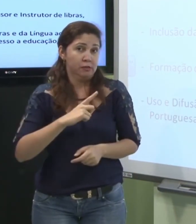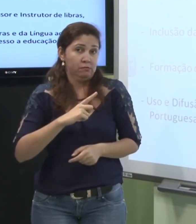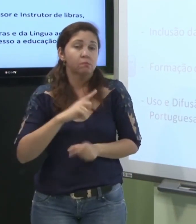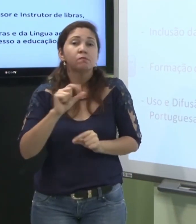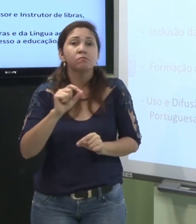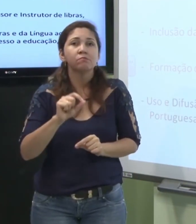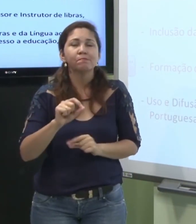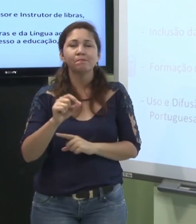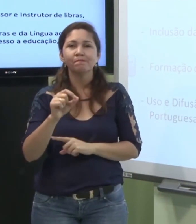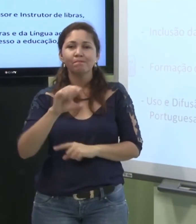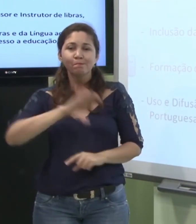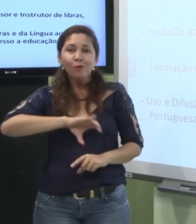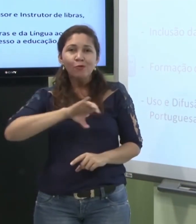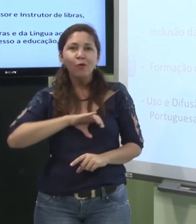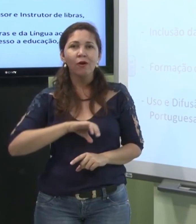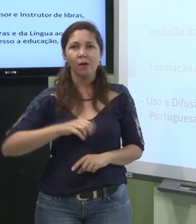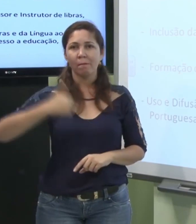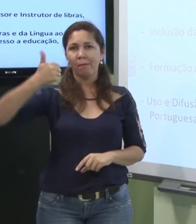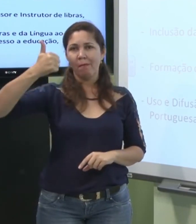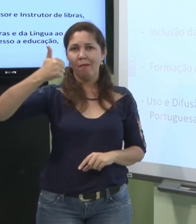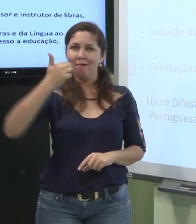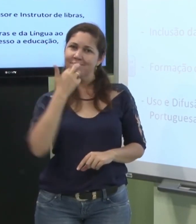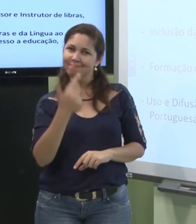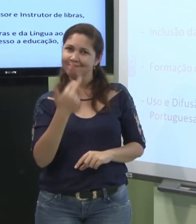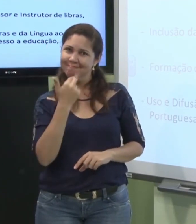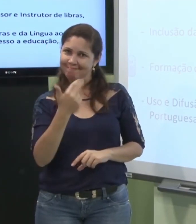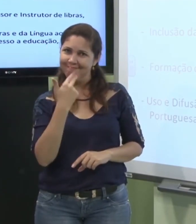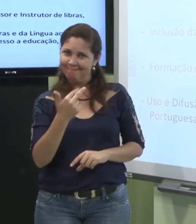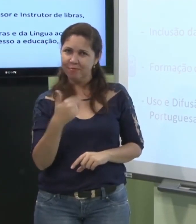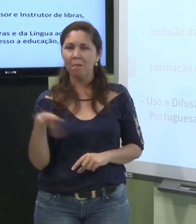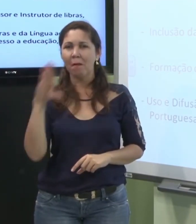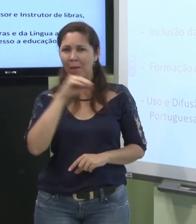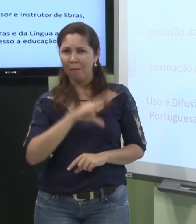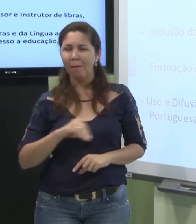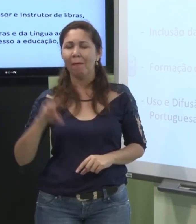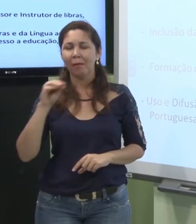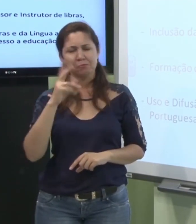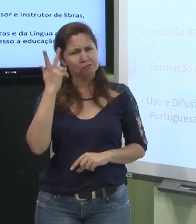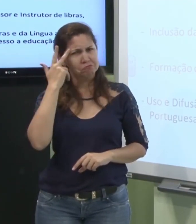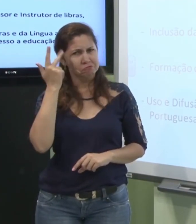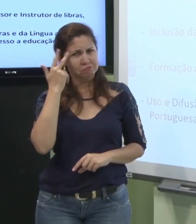então a primeira língua do ouvinte é o português ele fala fluentemente